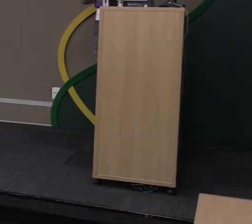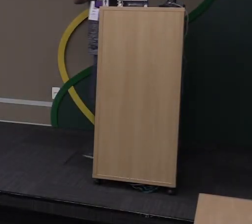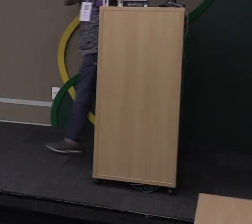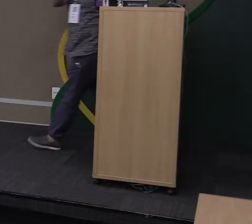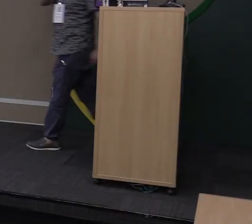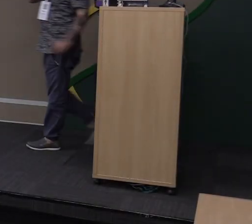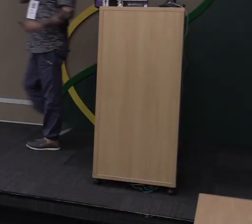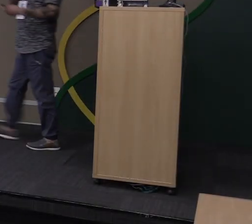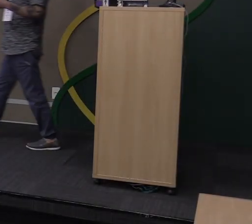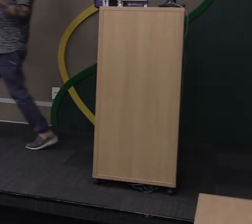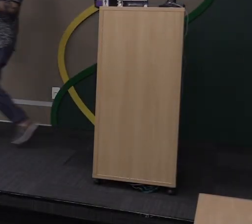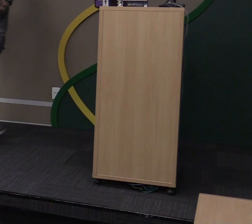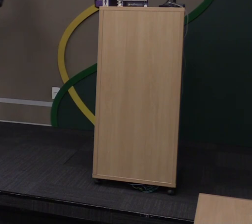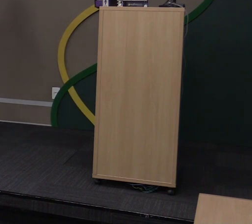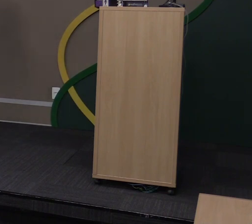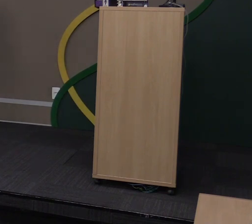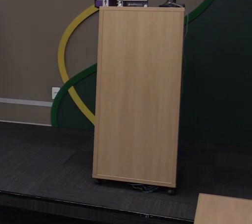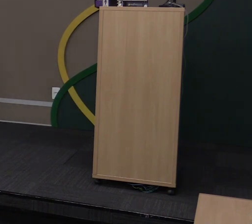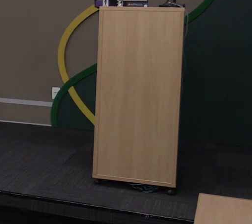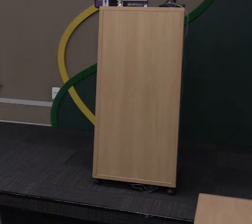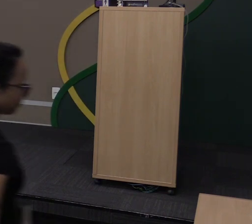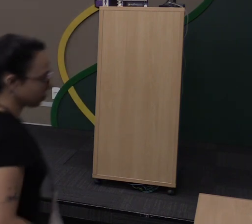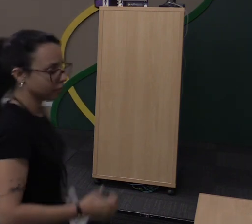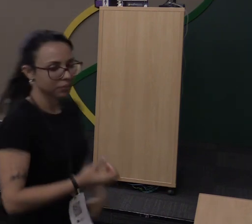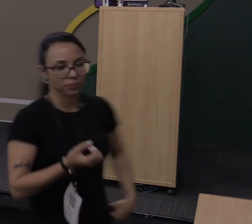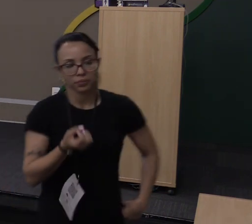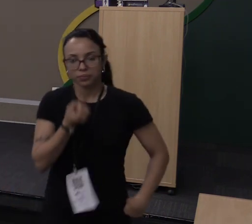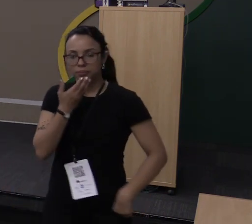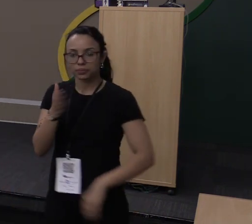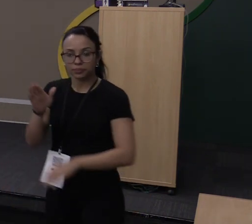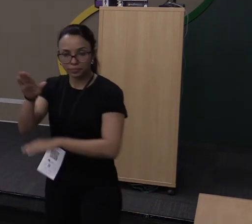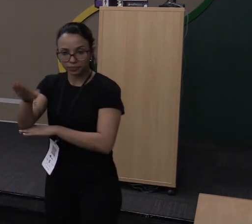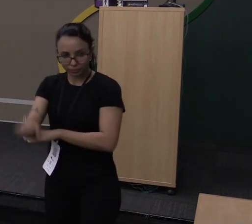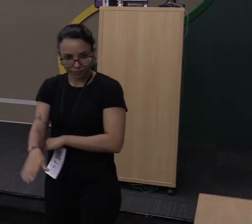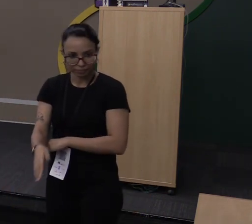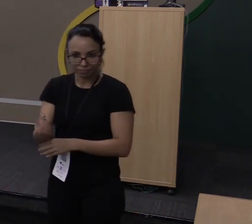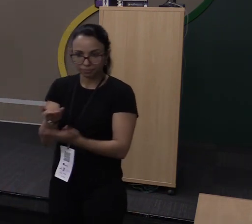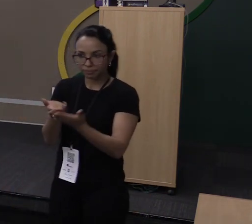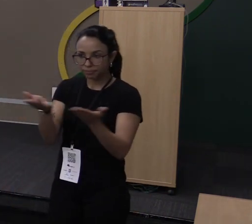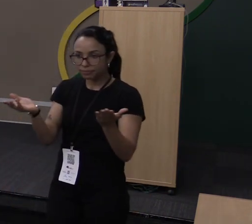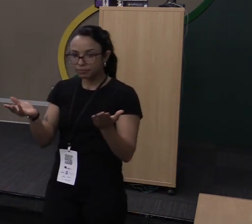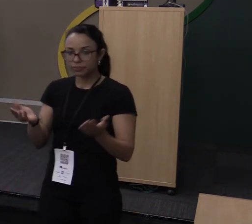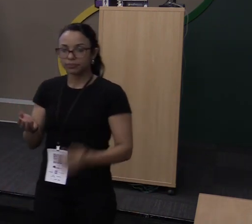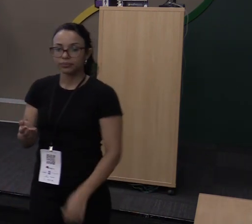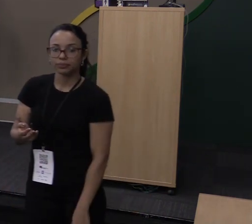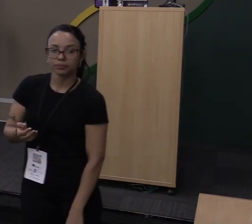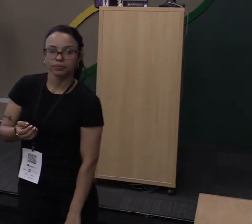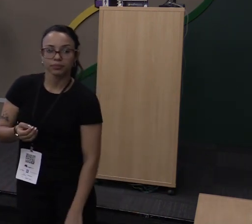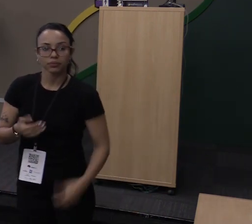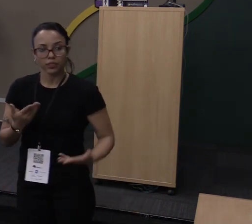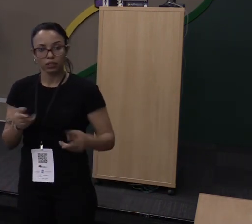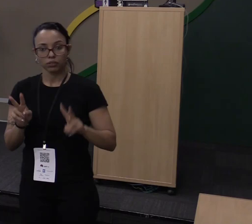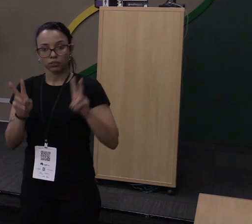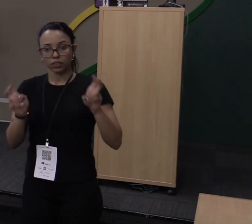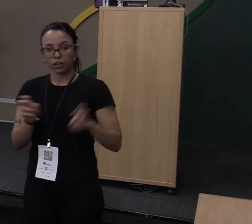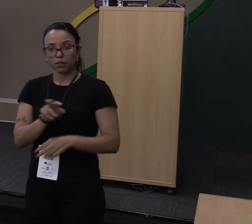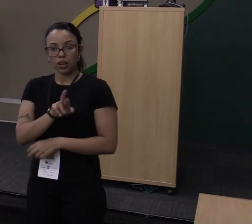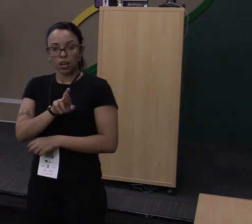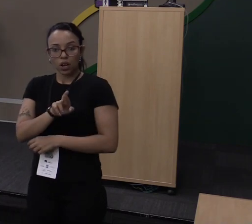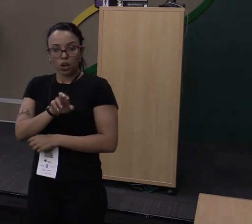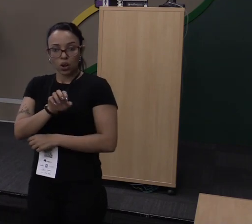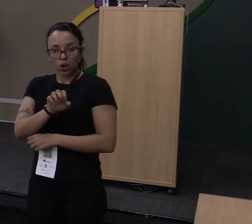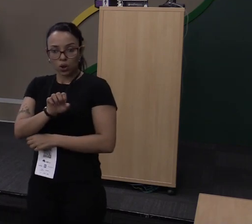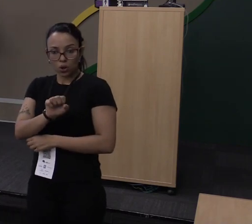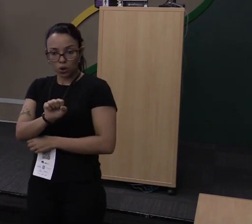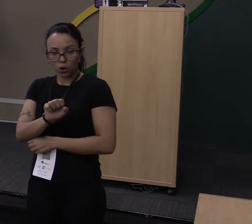Boa tarde, vou falar sobre Rust, que é uma